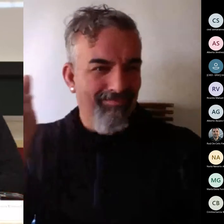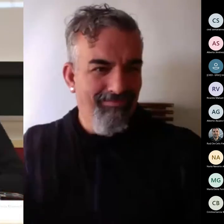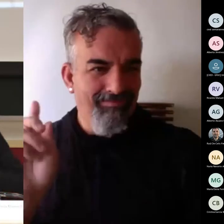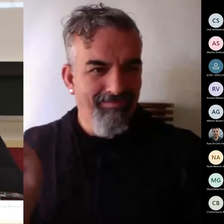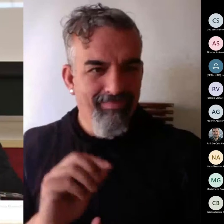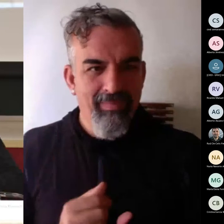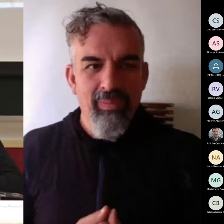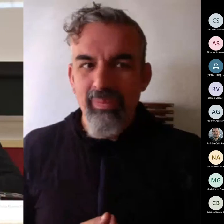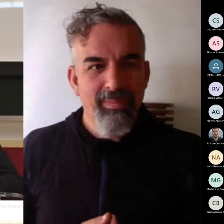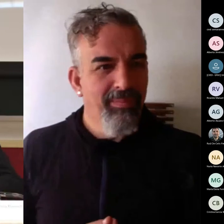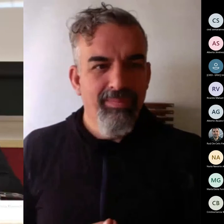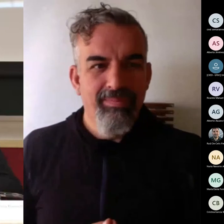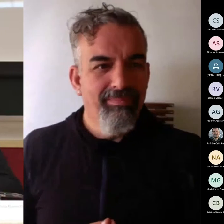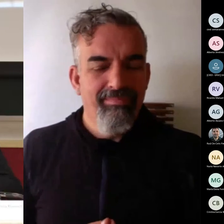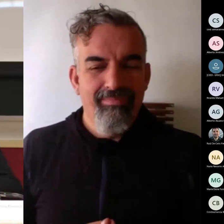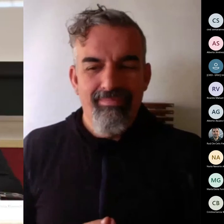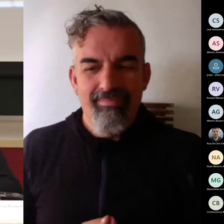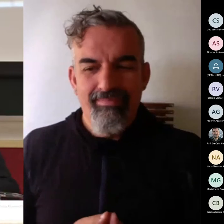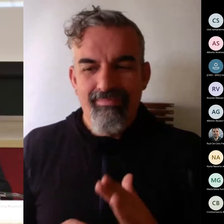gracias